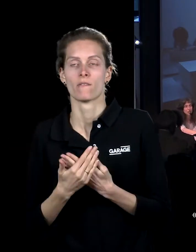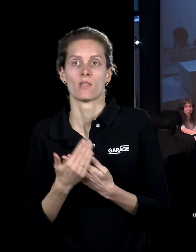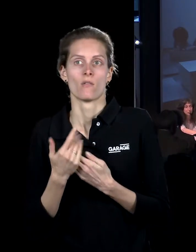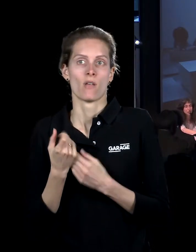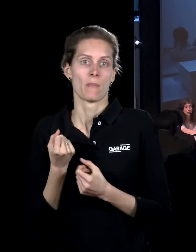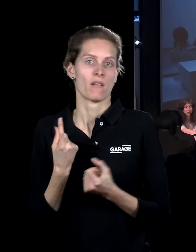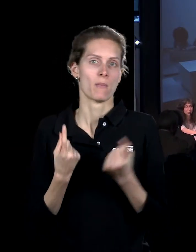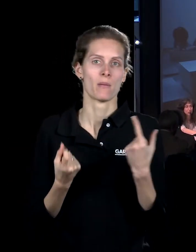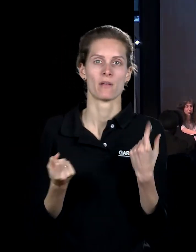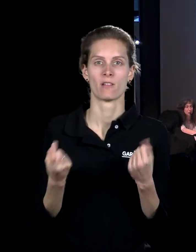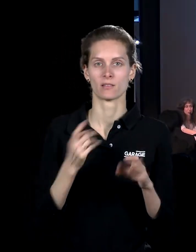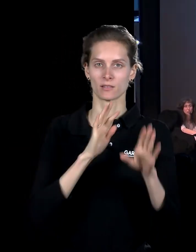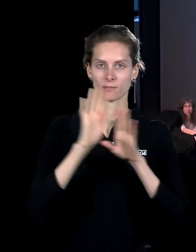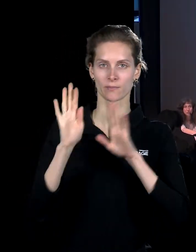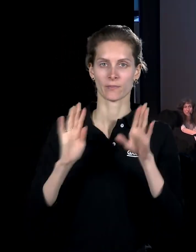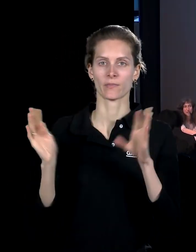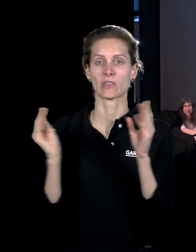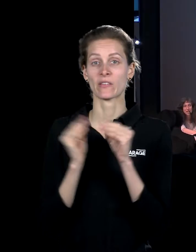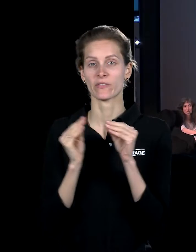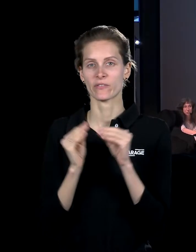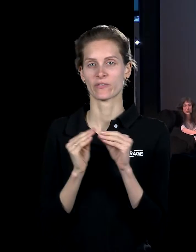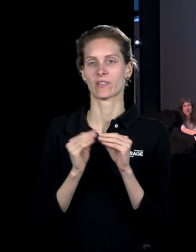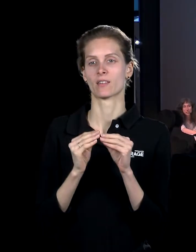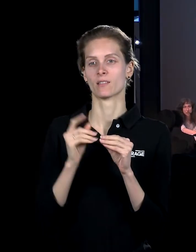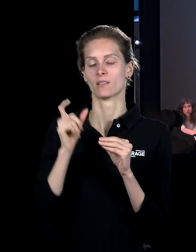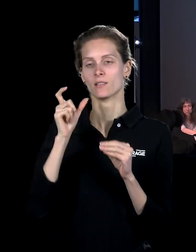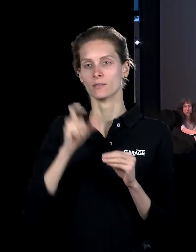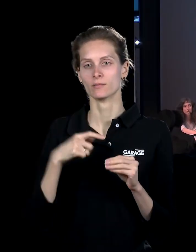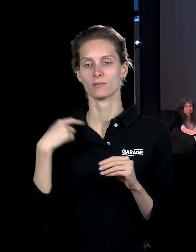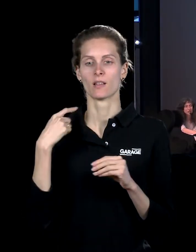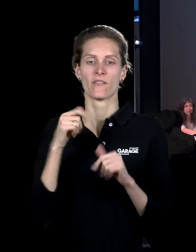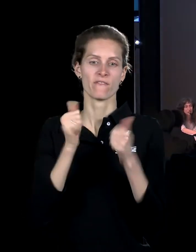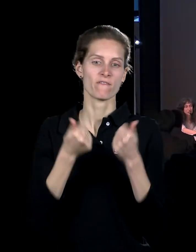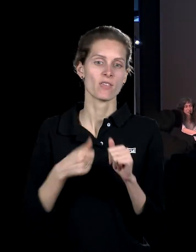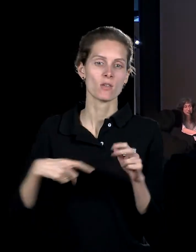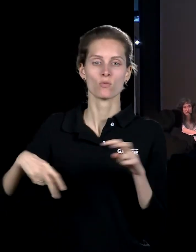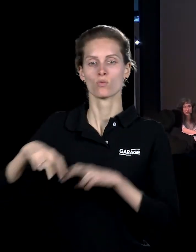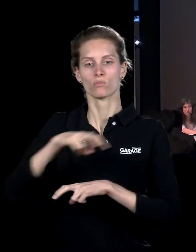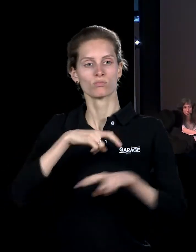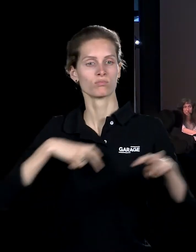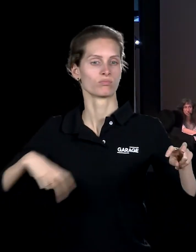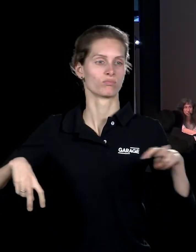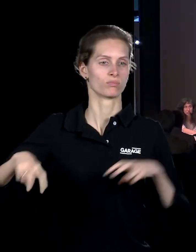выставочном зале. Поэтому те же фигуры, значит, бродят по музеям, в которых проходит эта выставка,